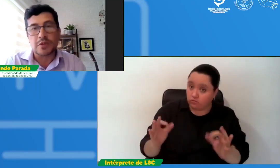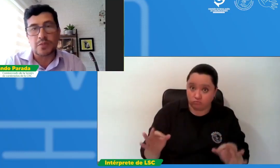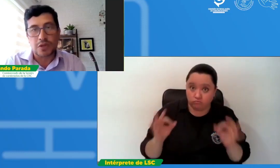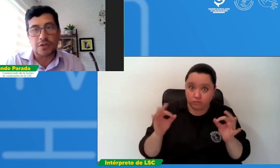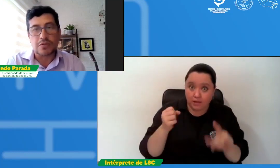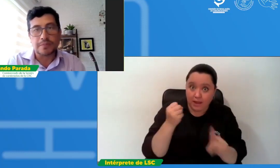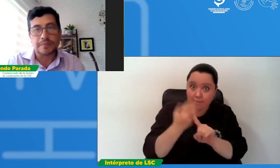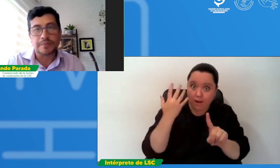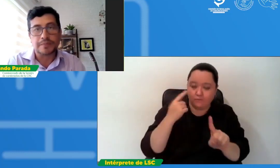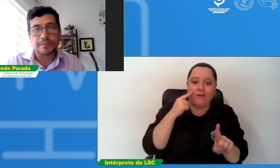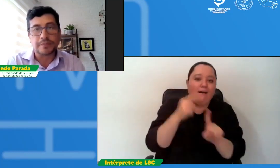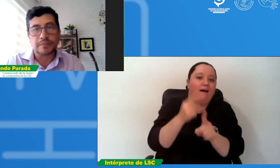buscando